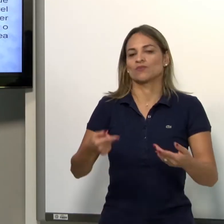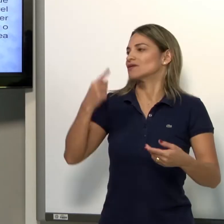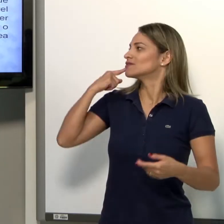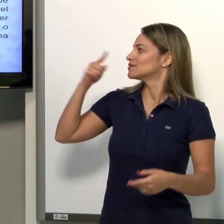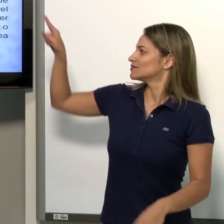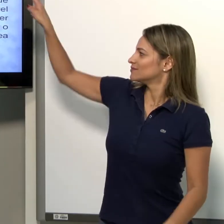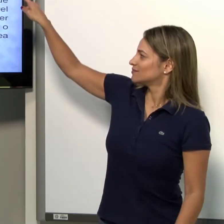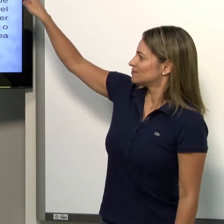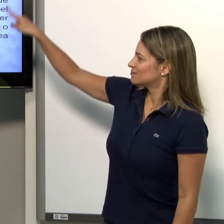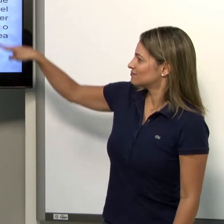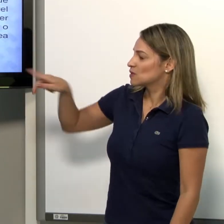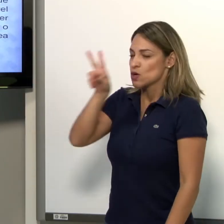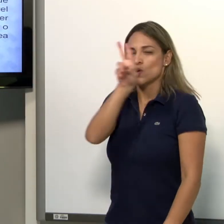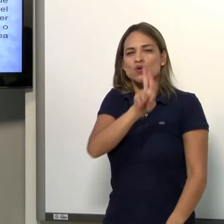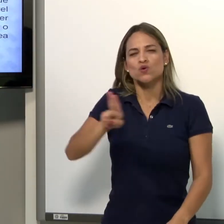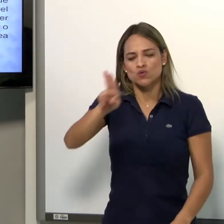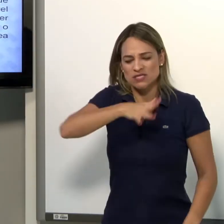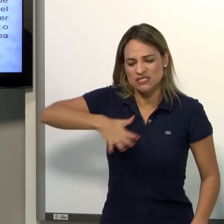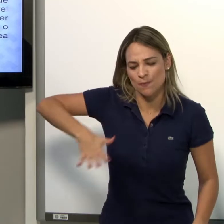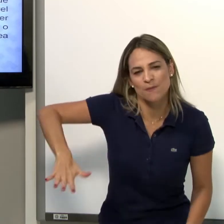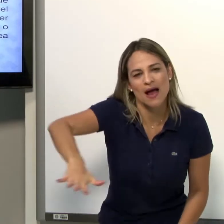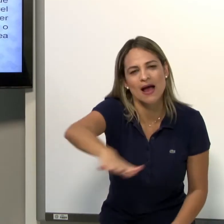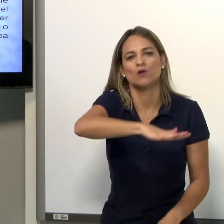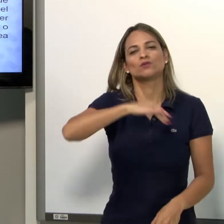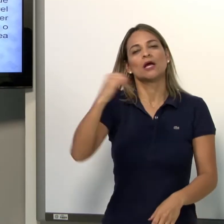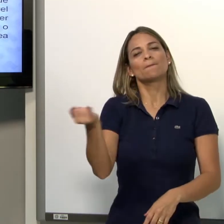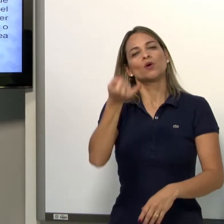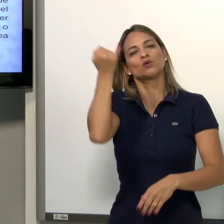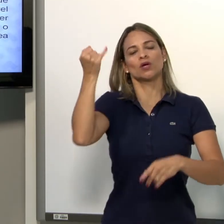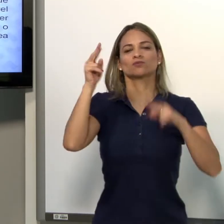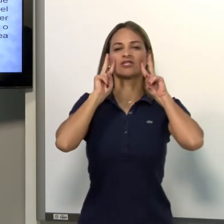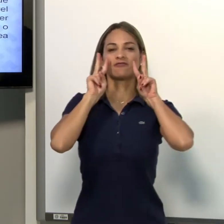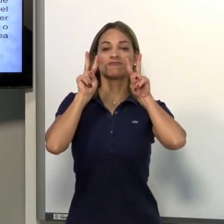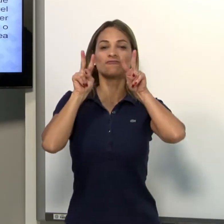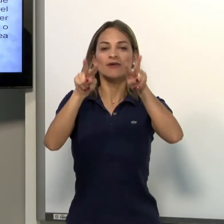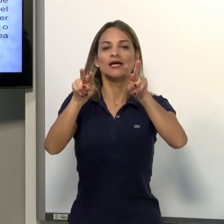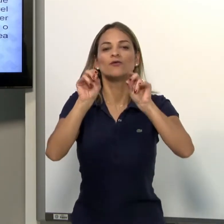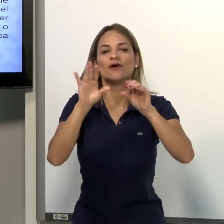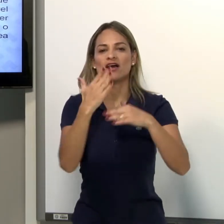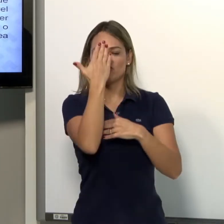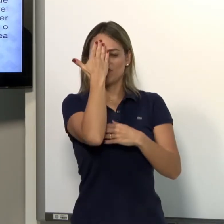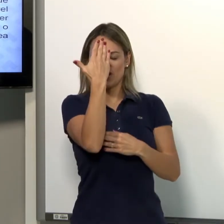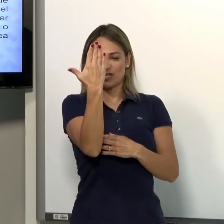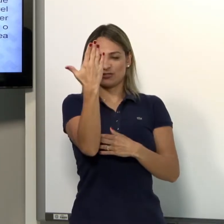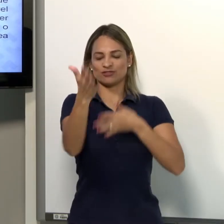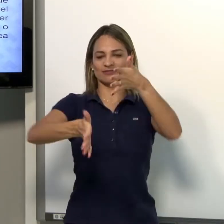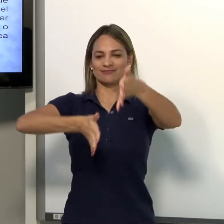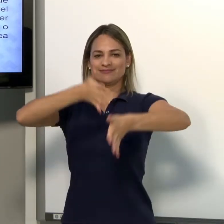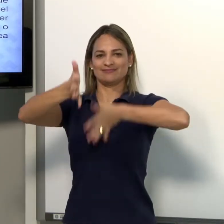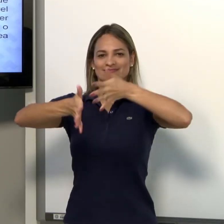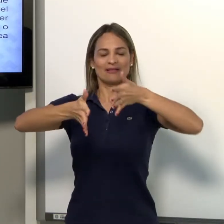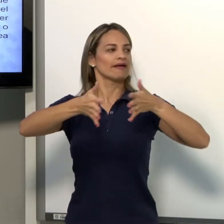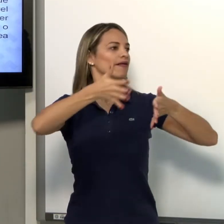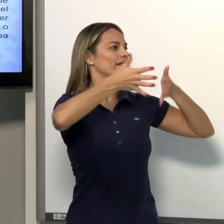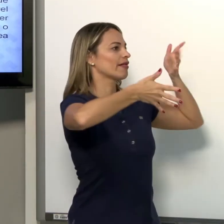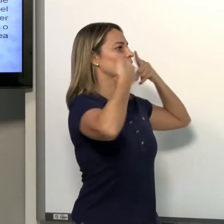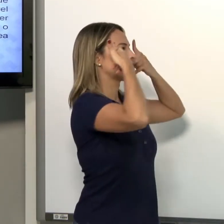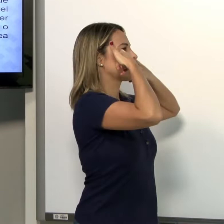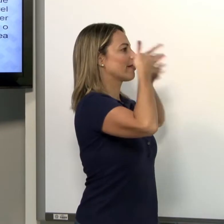Então, o slide mostra que o uso do espaço é fundamental nas línguas visuais. Não